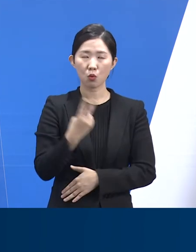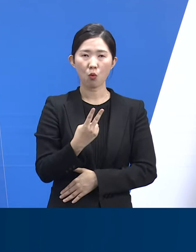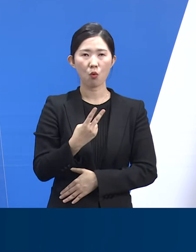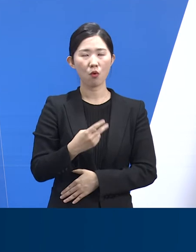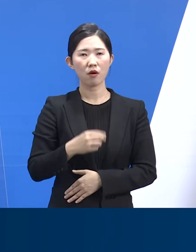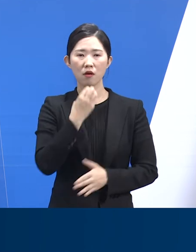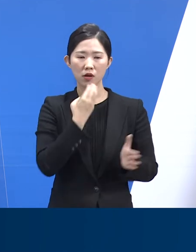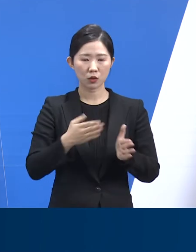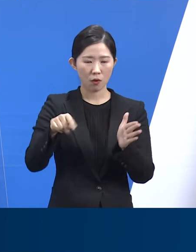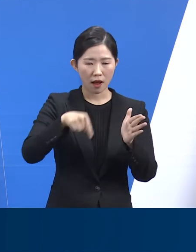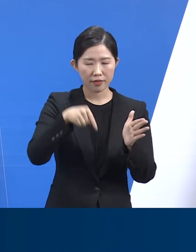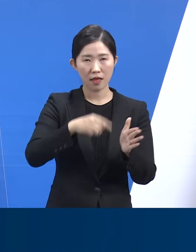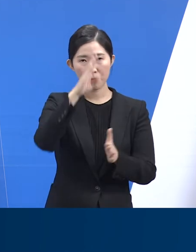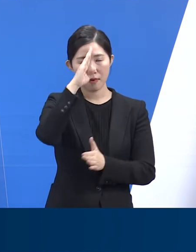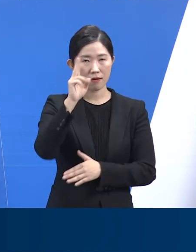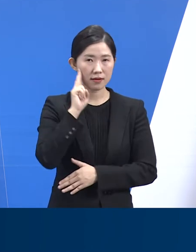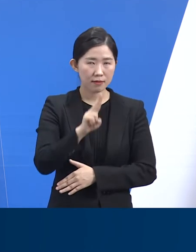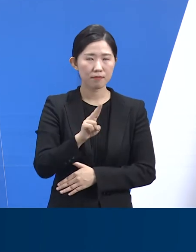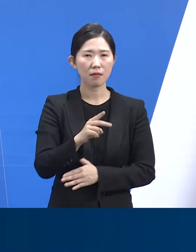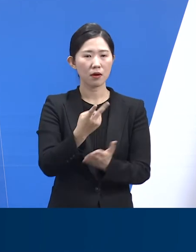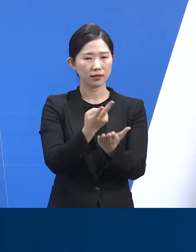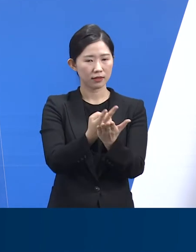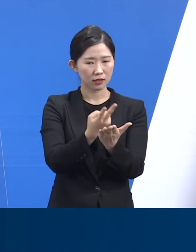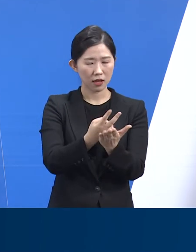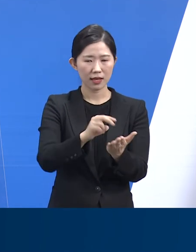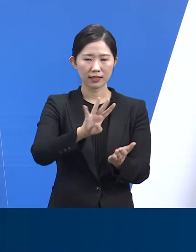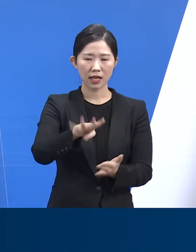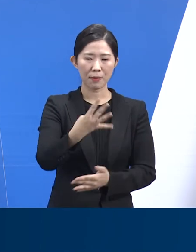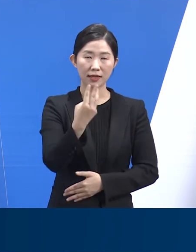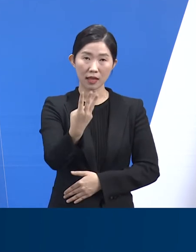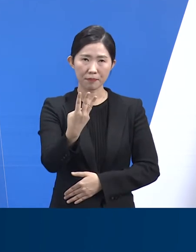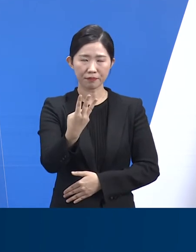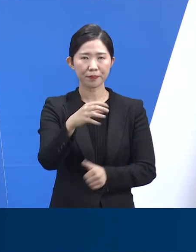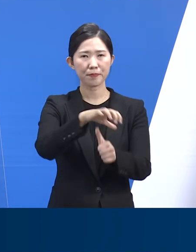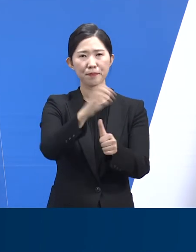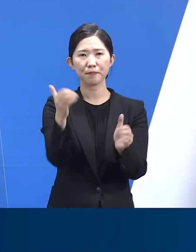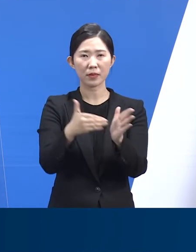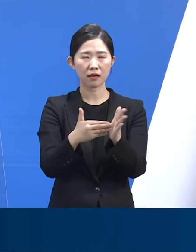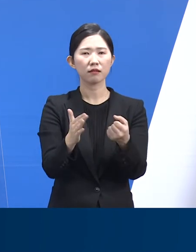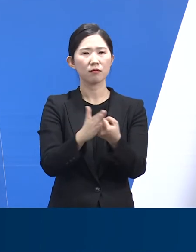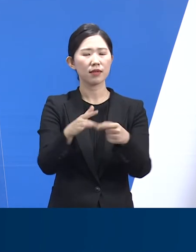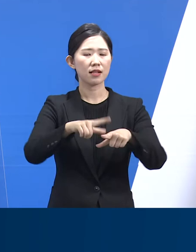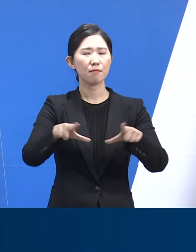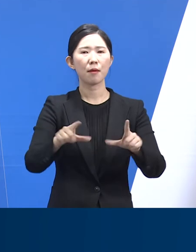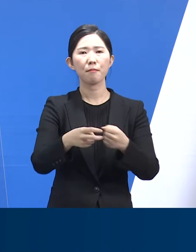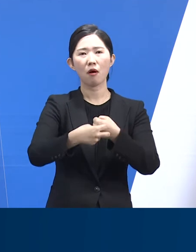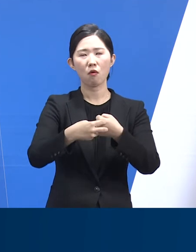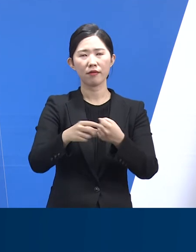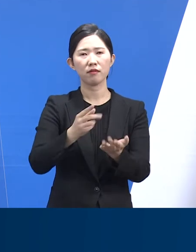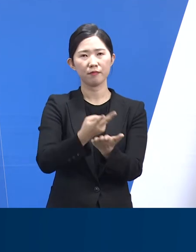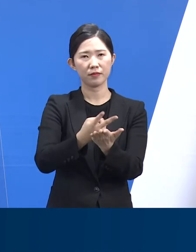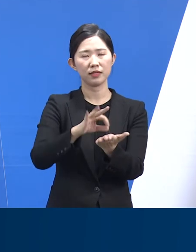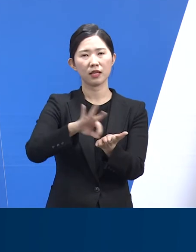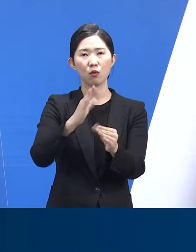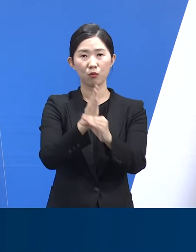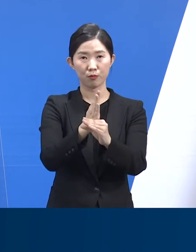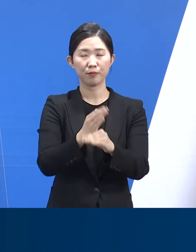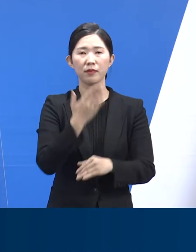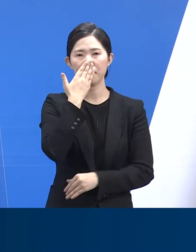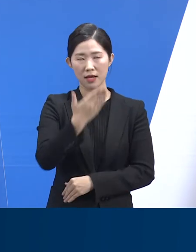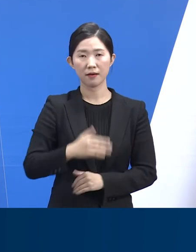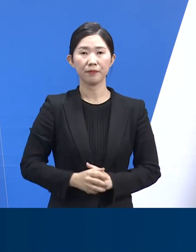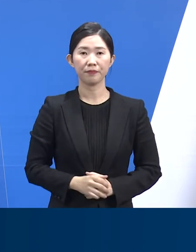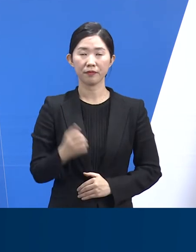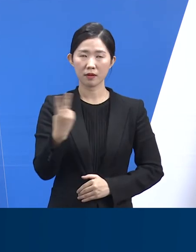등 1,403병상이 지정해제되어 일반 격리병상으로 전환되었습니다. 일반 격리병상에서는 일반 환자를